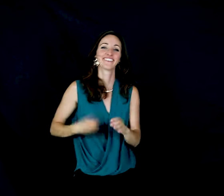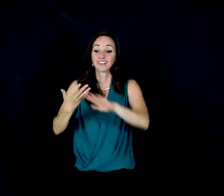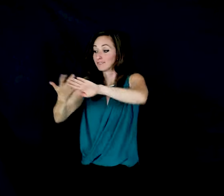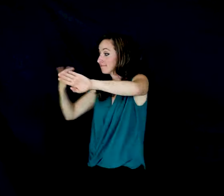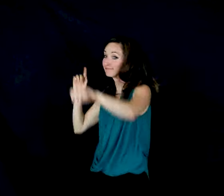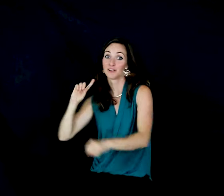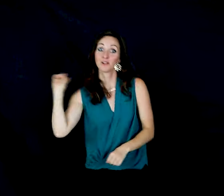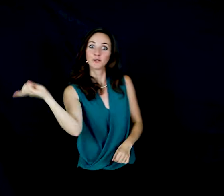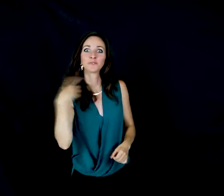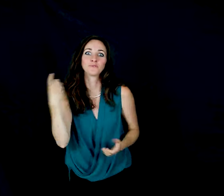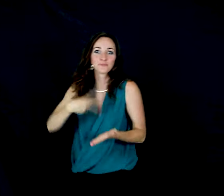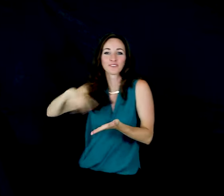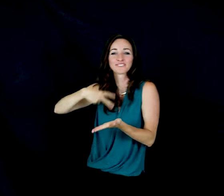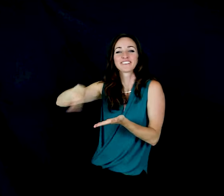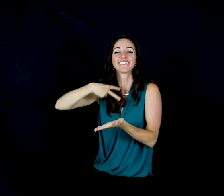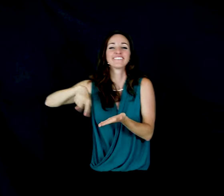On a dansé